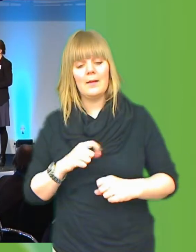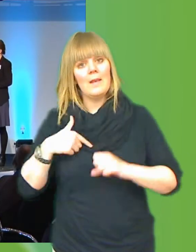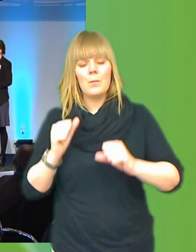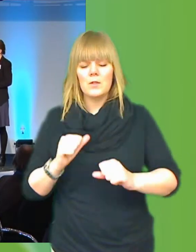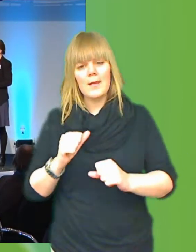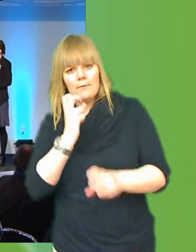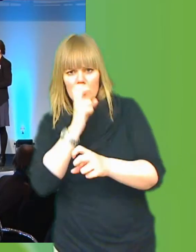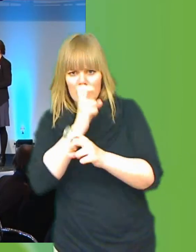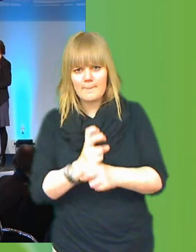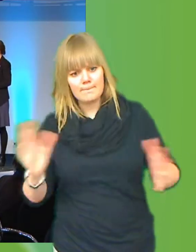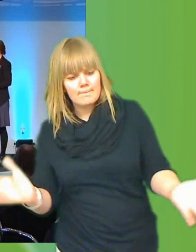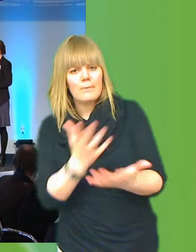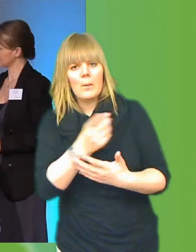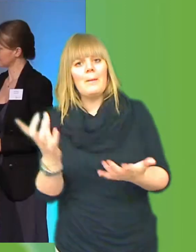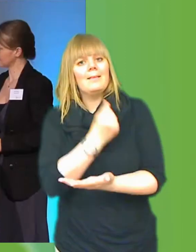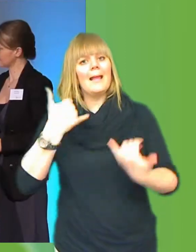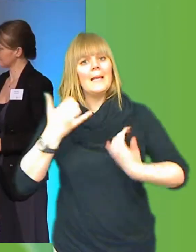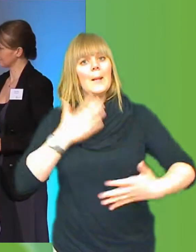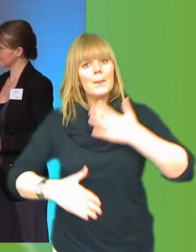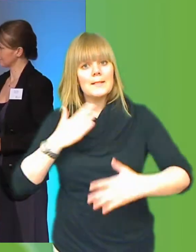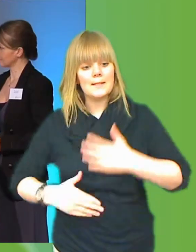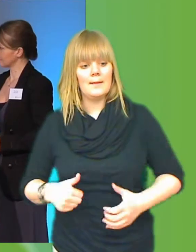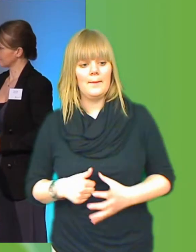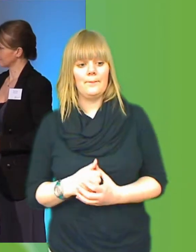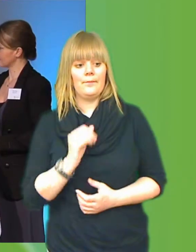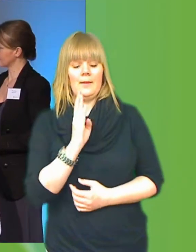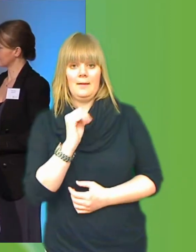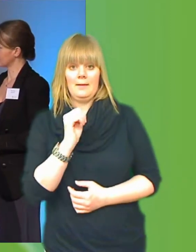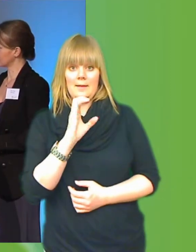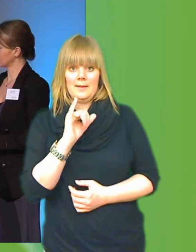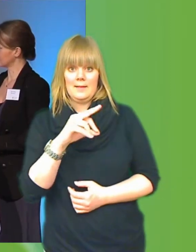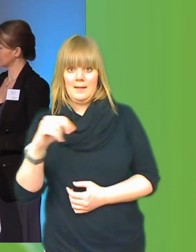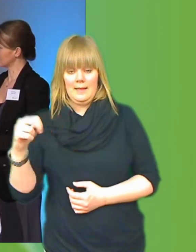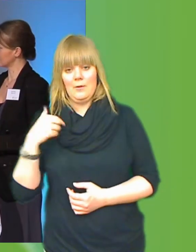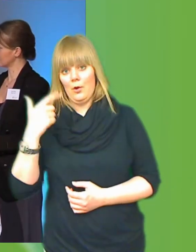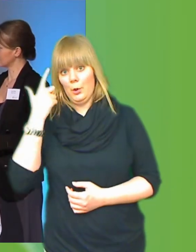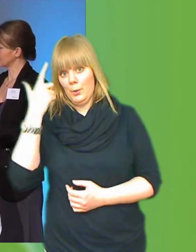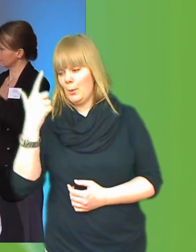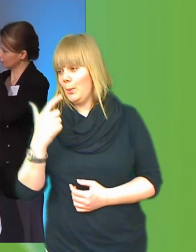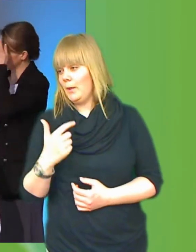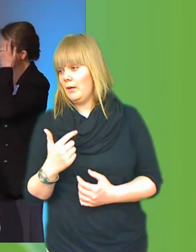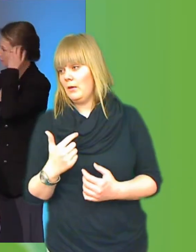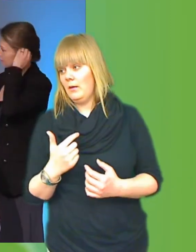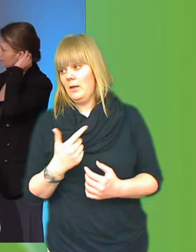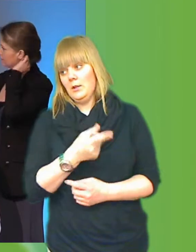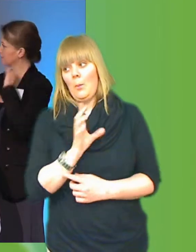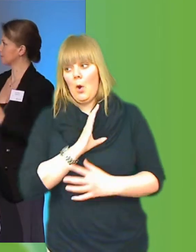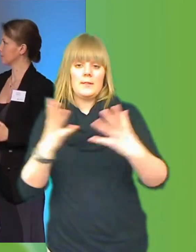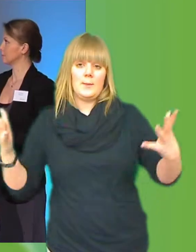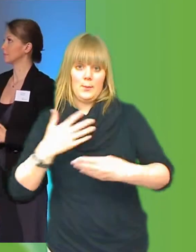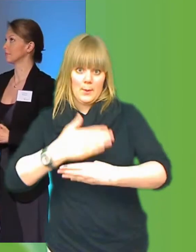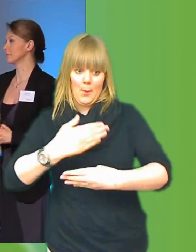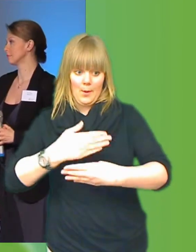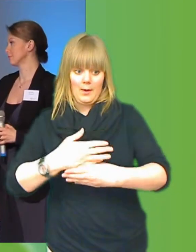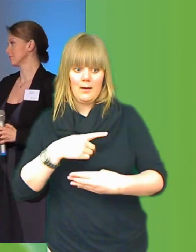lusten. Ja, jag tror att SKL har en stor roll här. Vi har ju sett surfa lugnt som en mycket bra faktor.